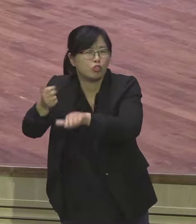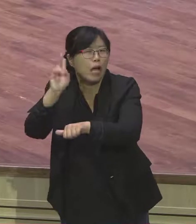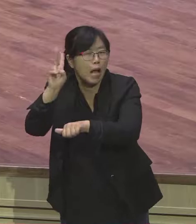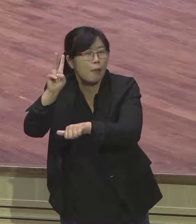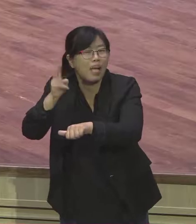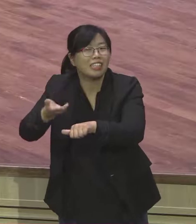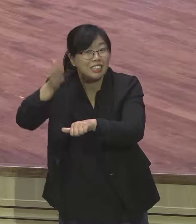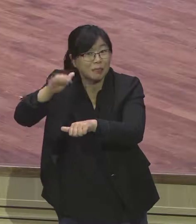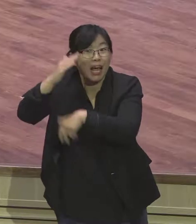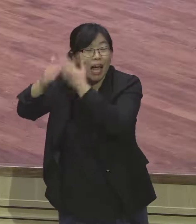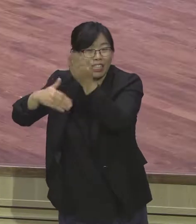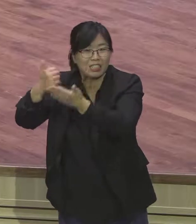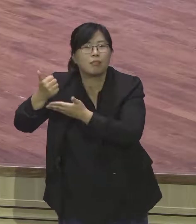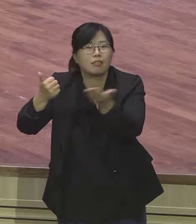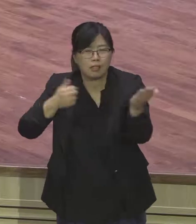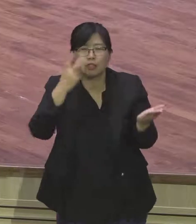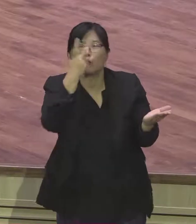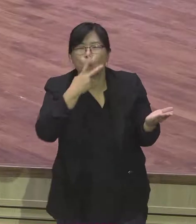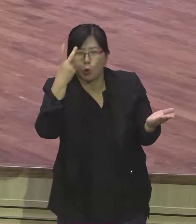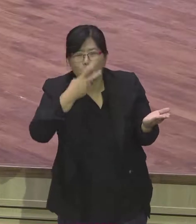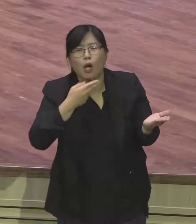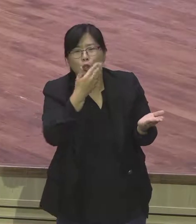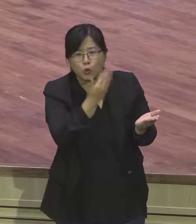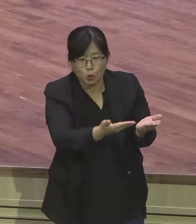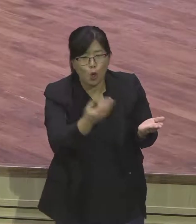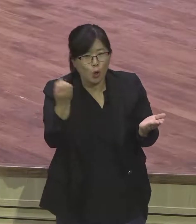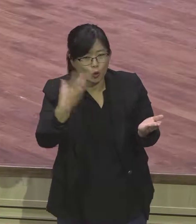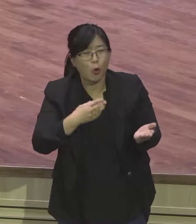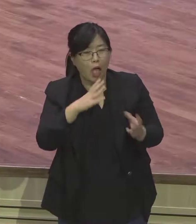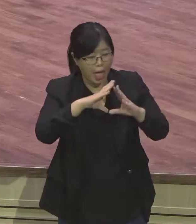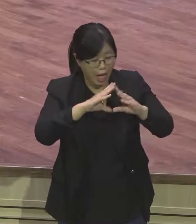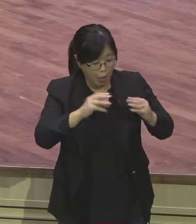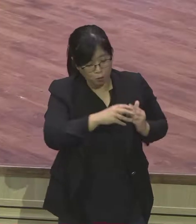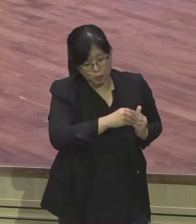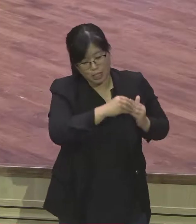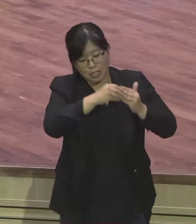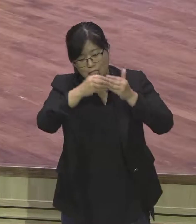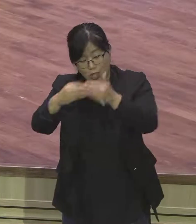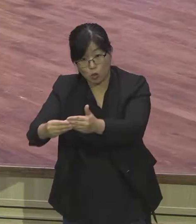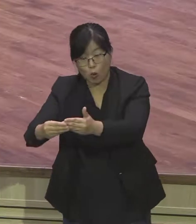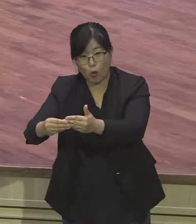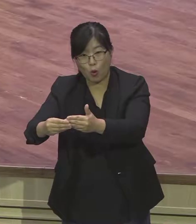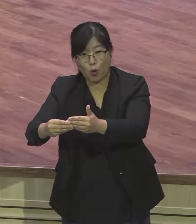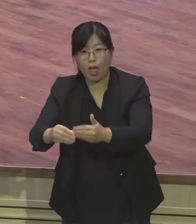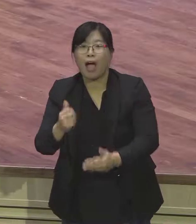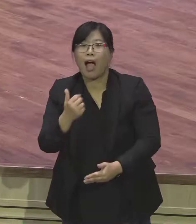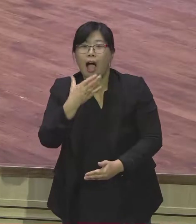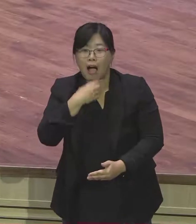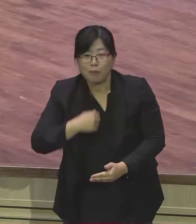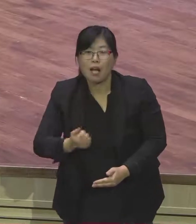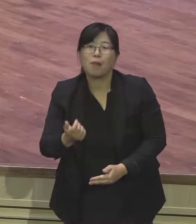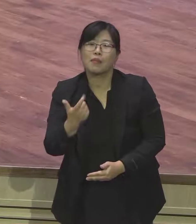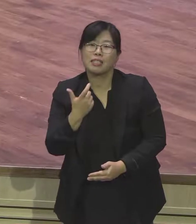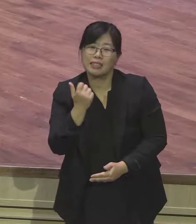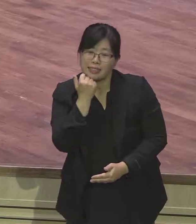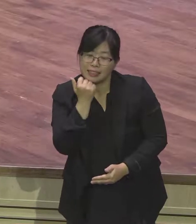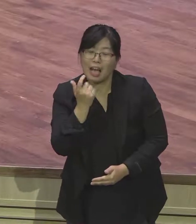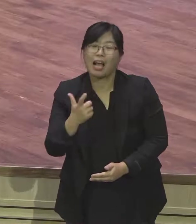당신들을 이 땅에서 인도하여 내사 아브라함과 이삭과 야곱에게 맹세하신 땅에 이르게 하시라 하고 요셉이 또